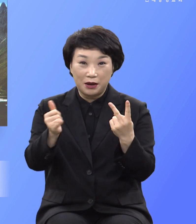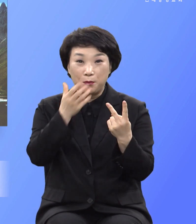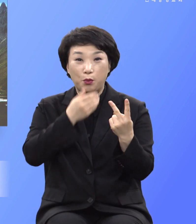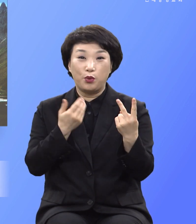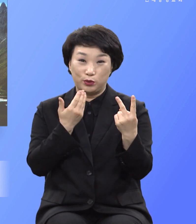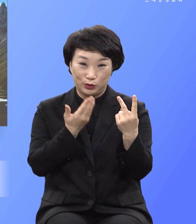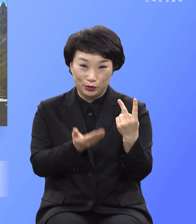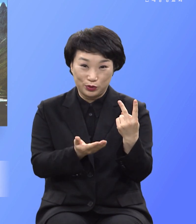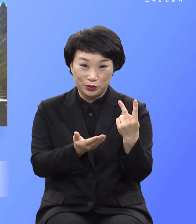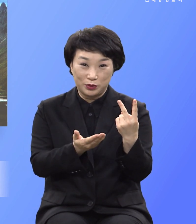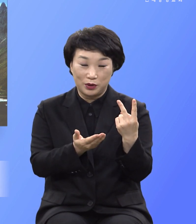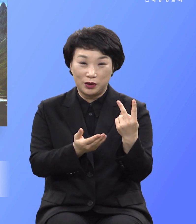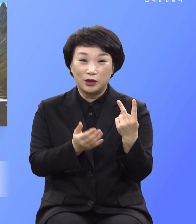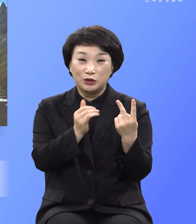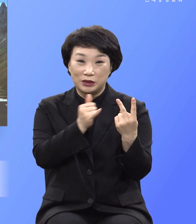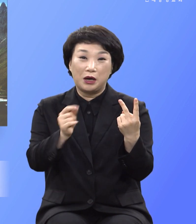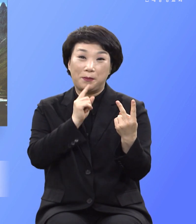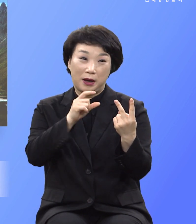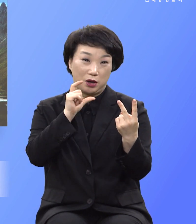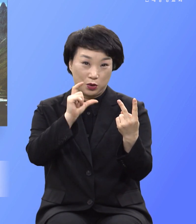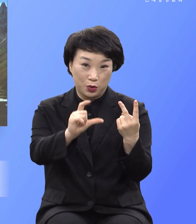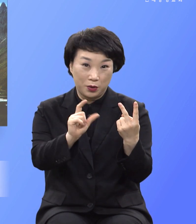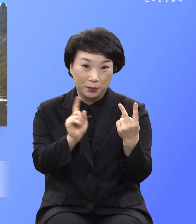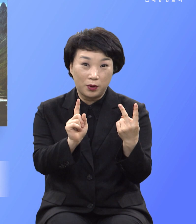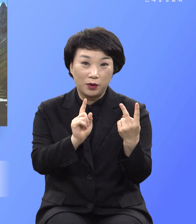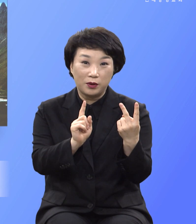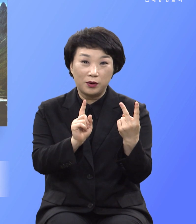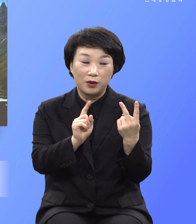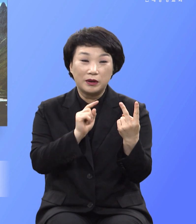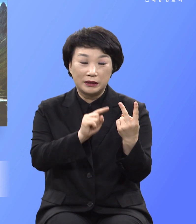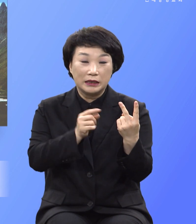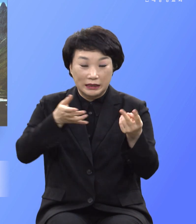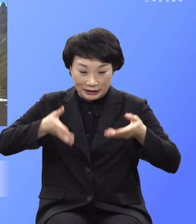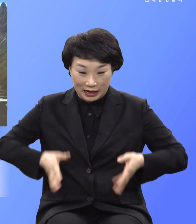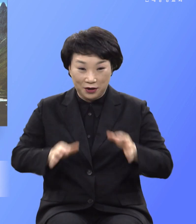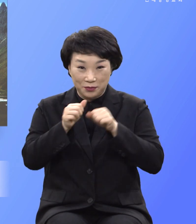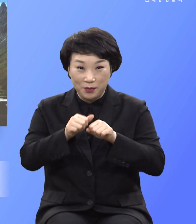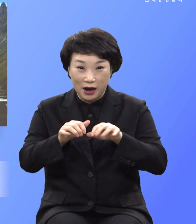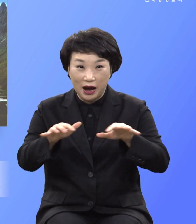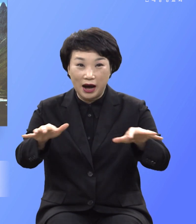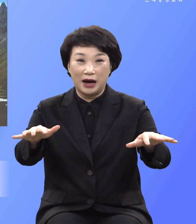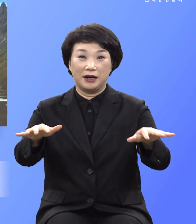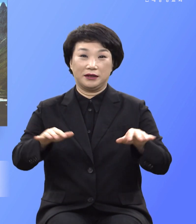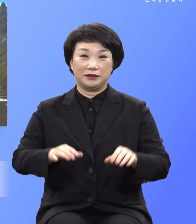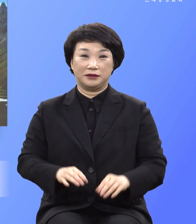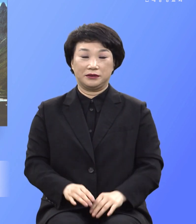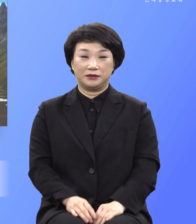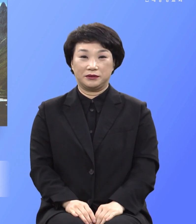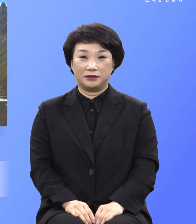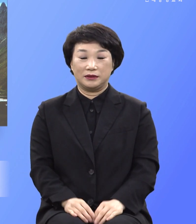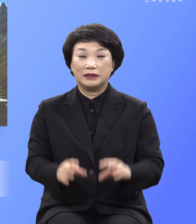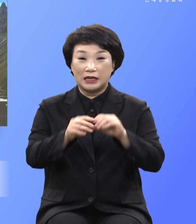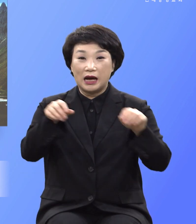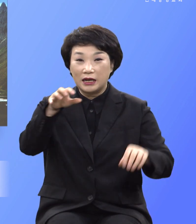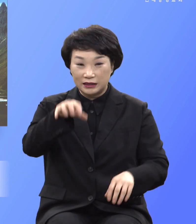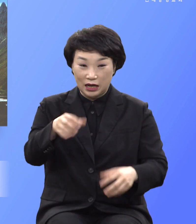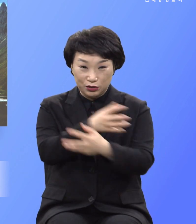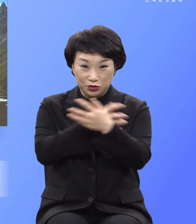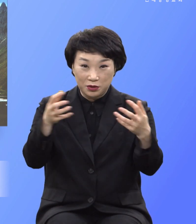주시며 그들에게 이르시되 생육하고 본성하여 땅에 충만하라